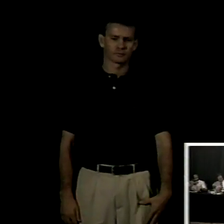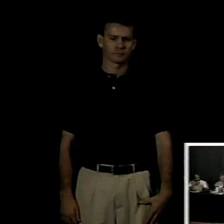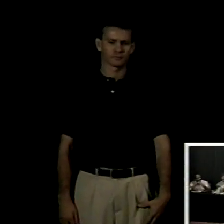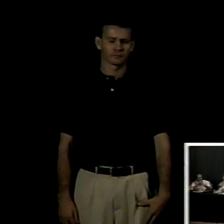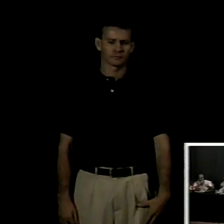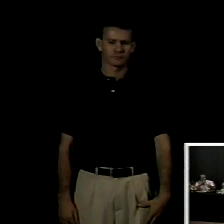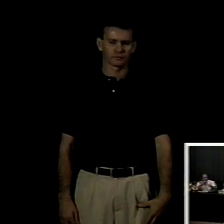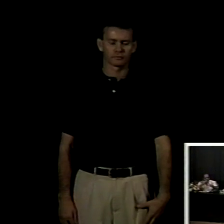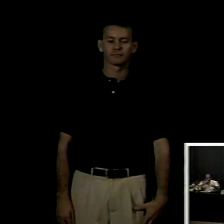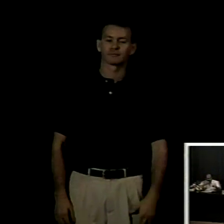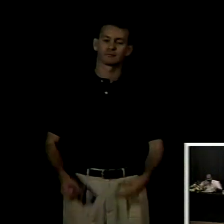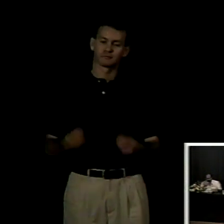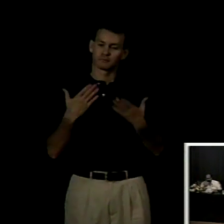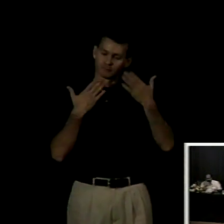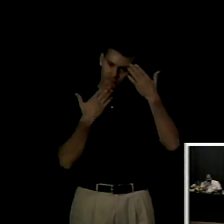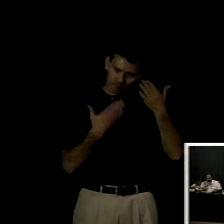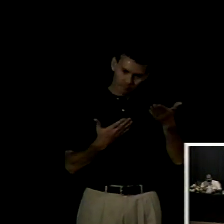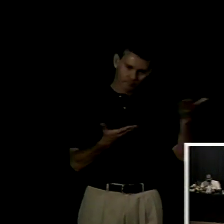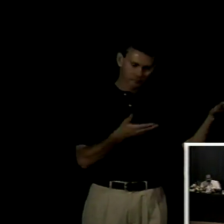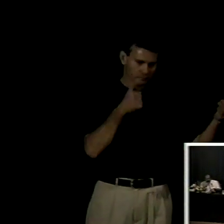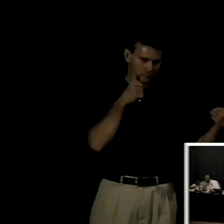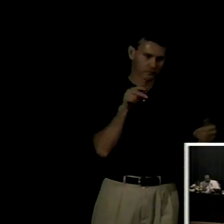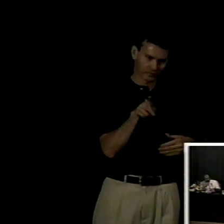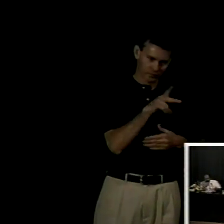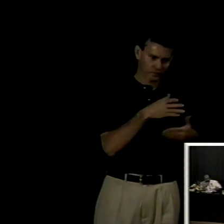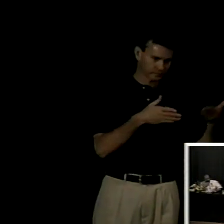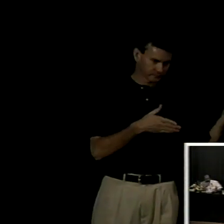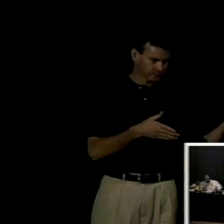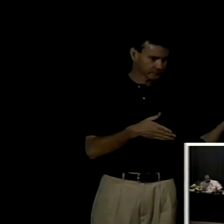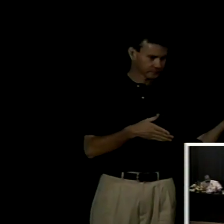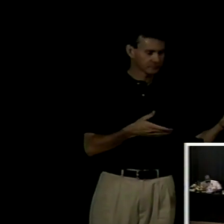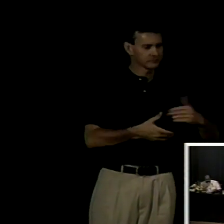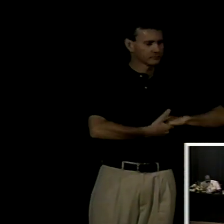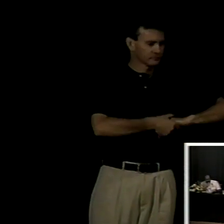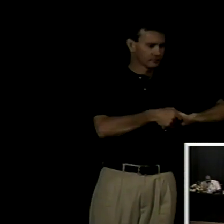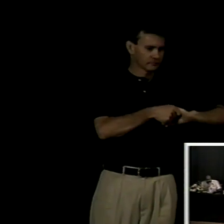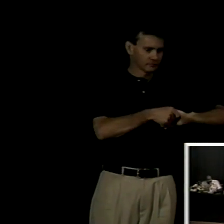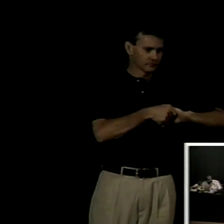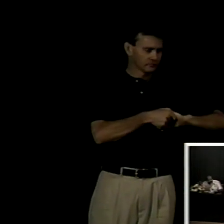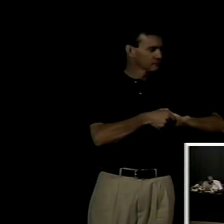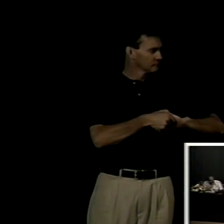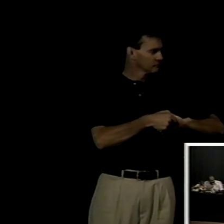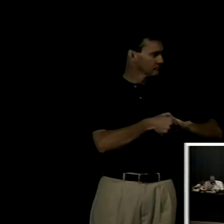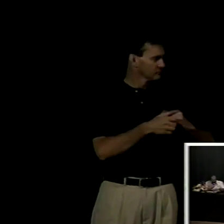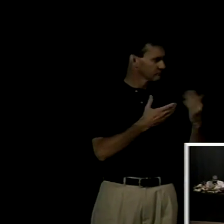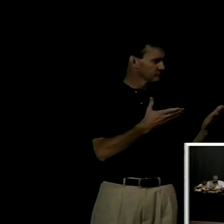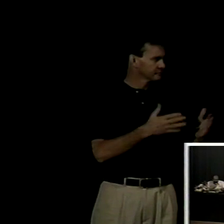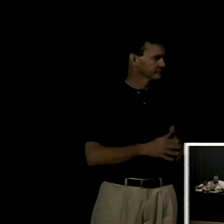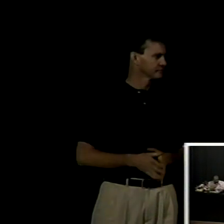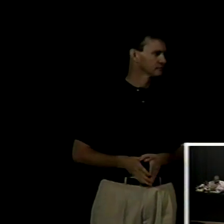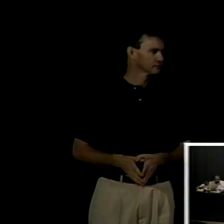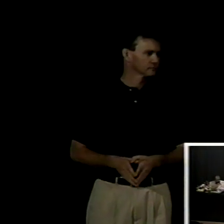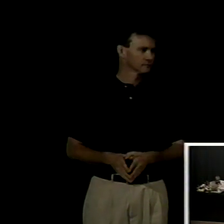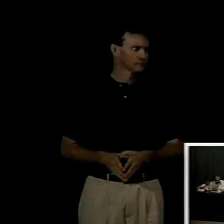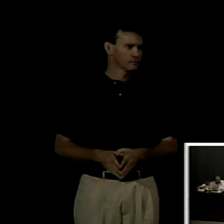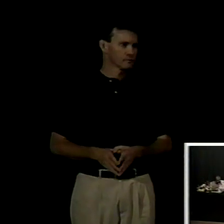agradecemos a la profesora y felicitamos su capacidad de síntesis fueron 9 minutos de